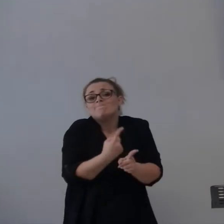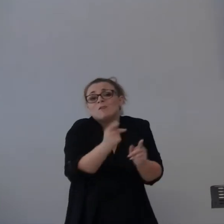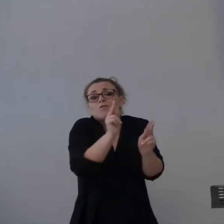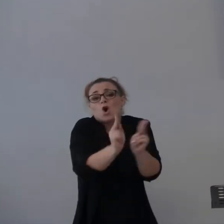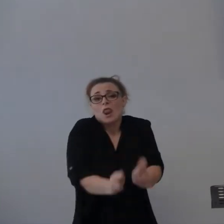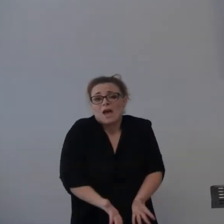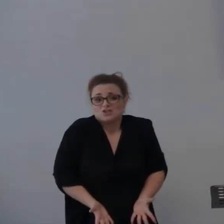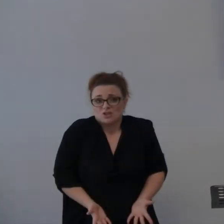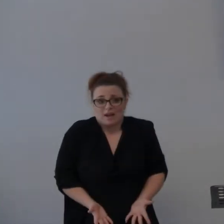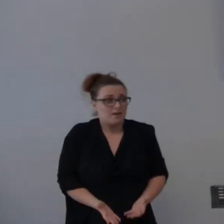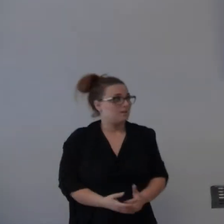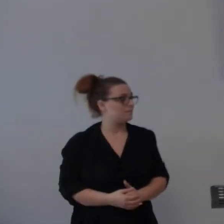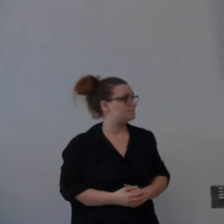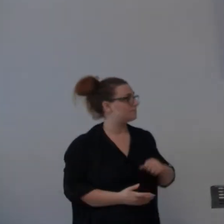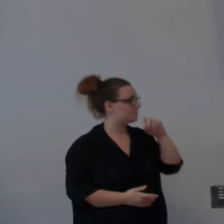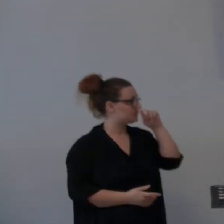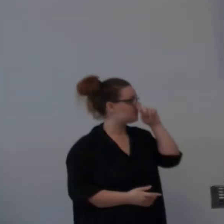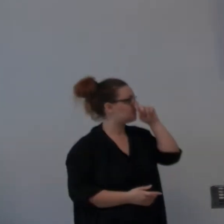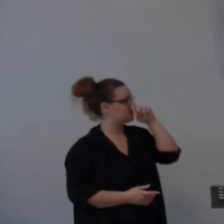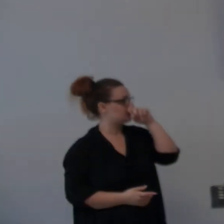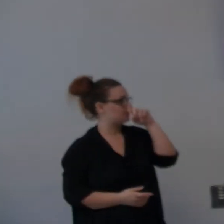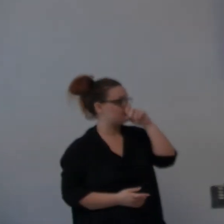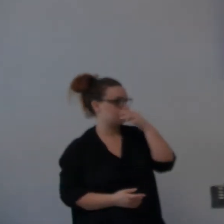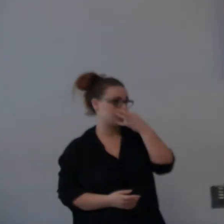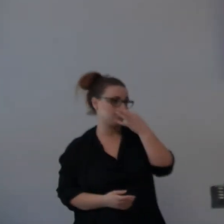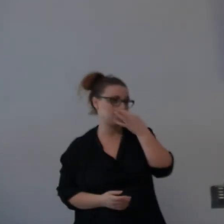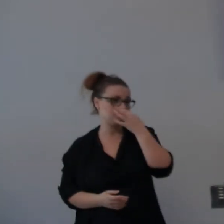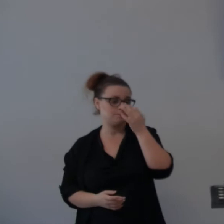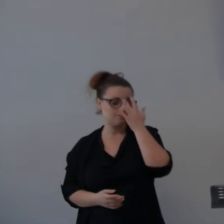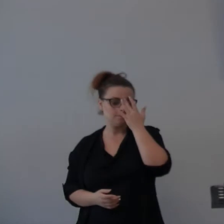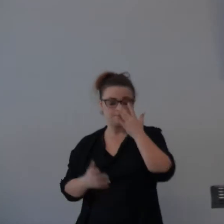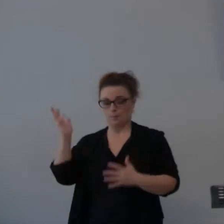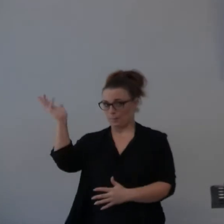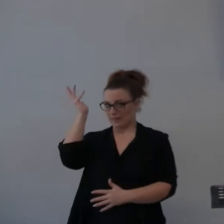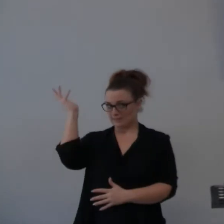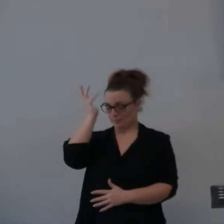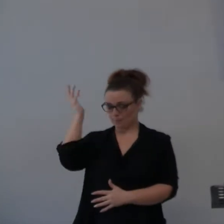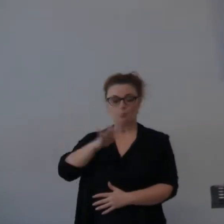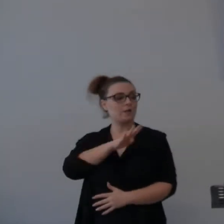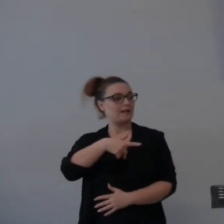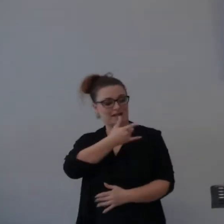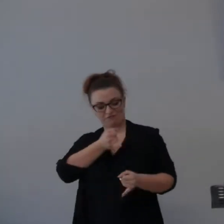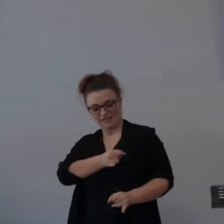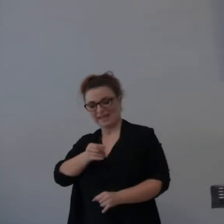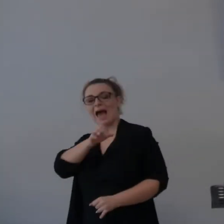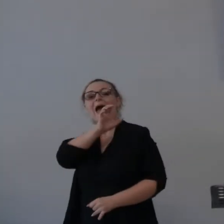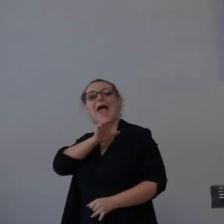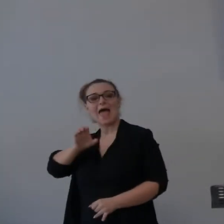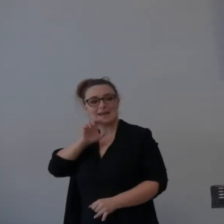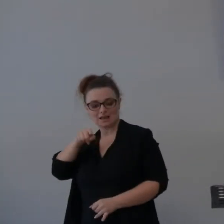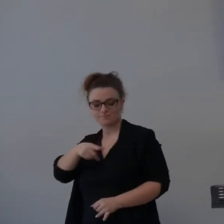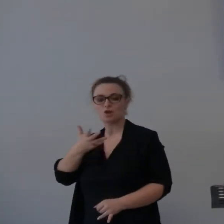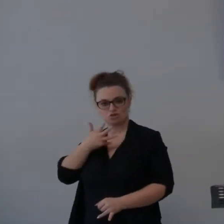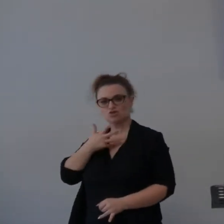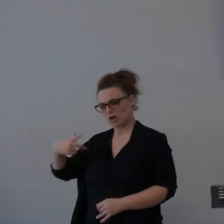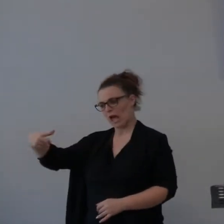correggere. Ad esempio, invece l'altra figlia, Elia, anche lei, c'è un angolino